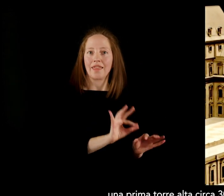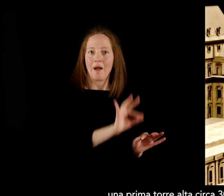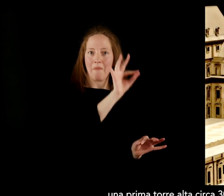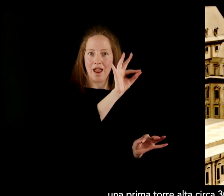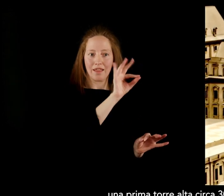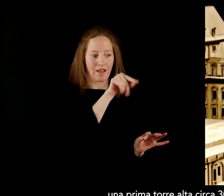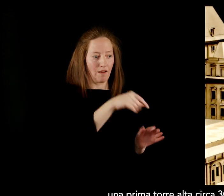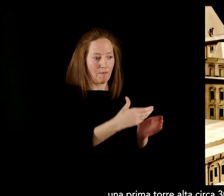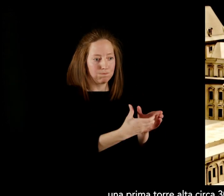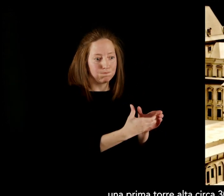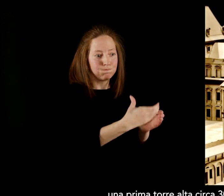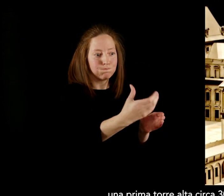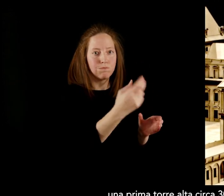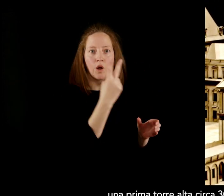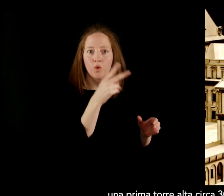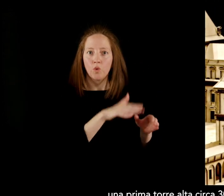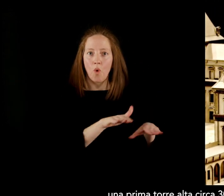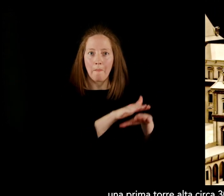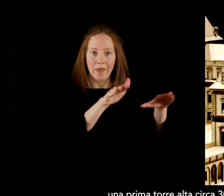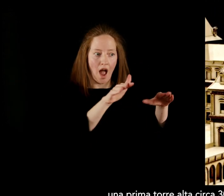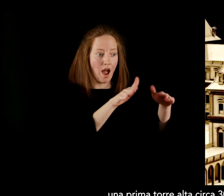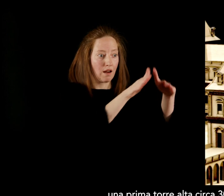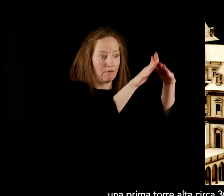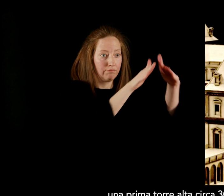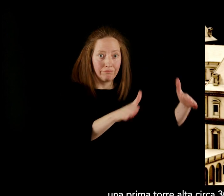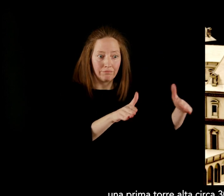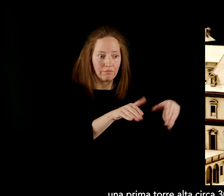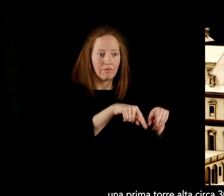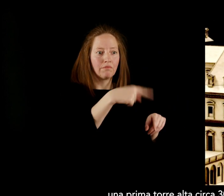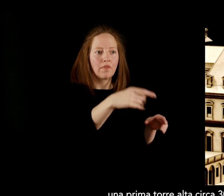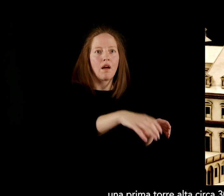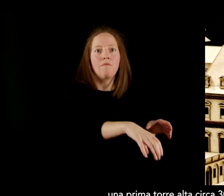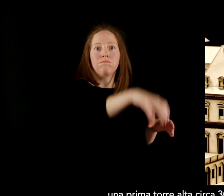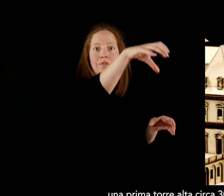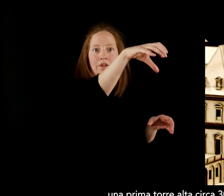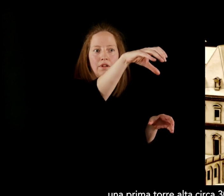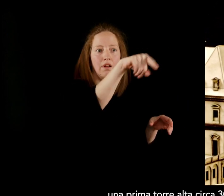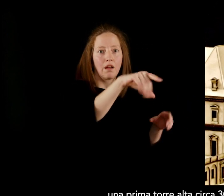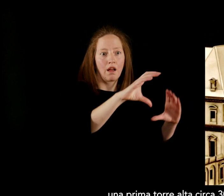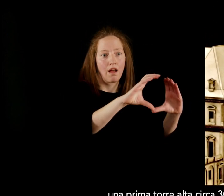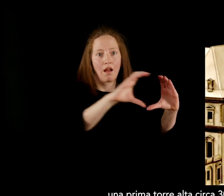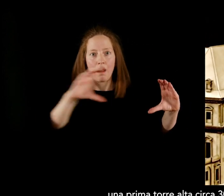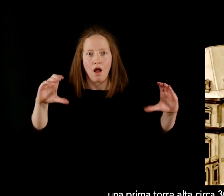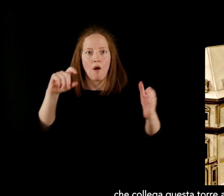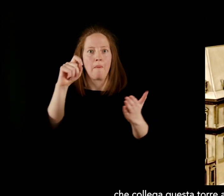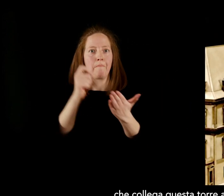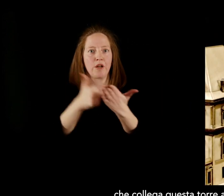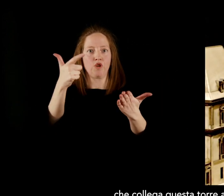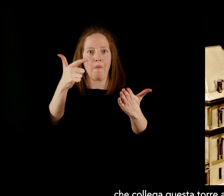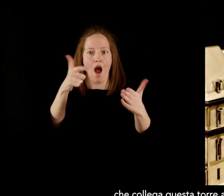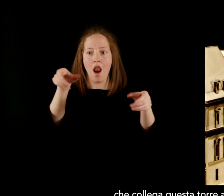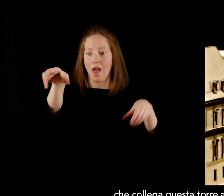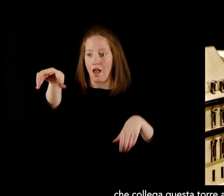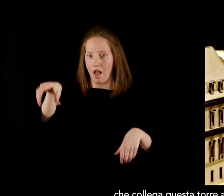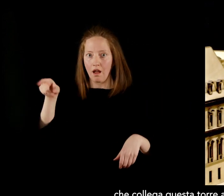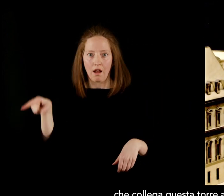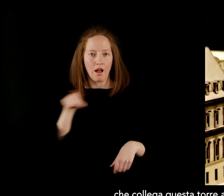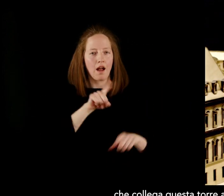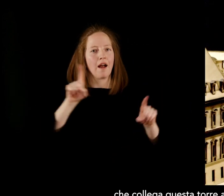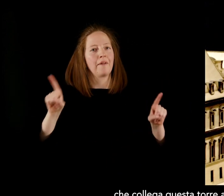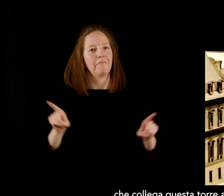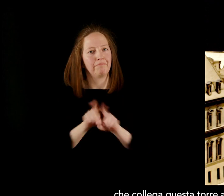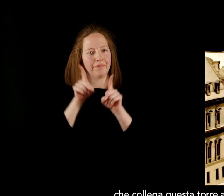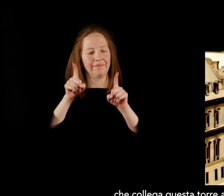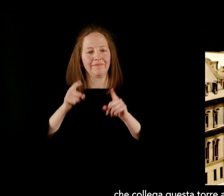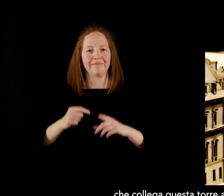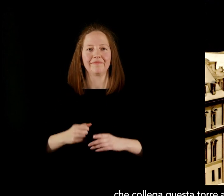alta circa 30 metri, un edificio a due piani con tetto a doppia falda, che collega questa torre a quella,